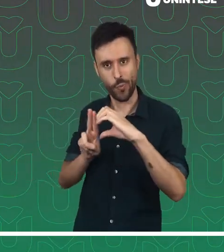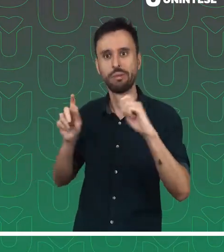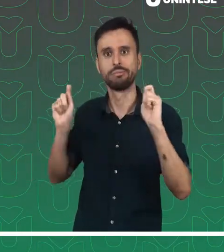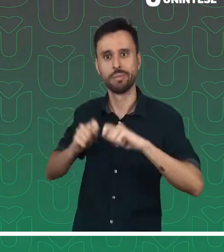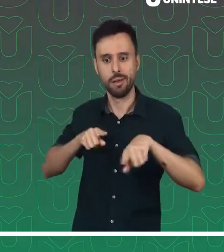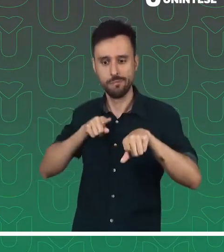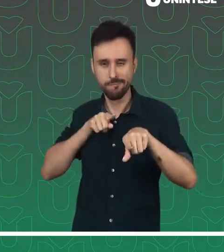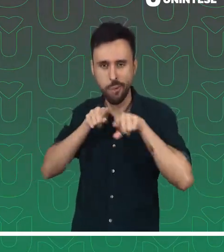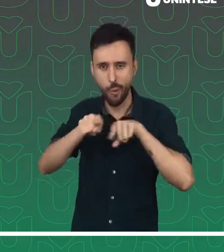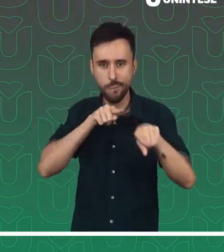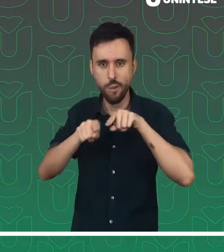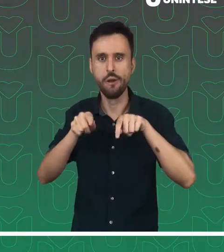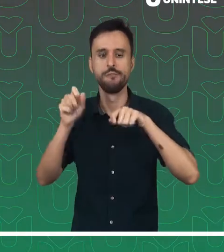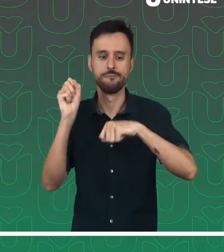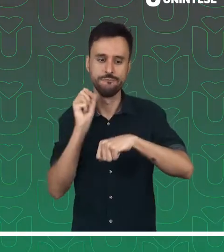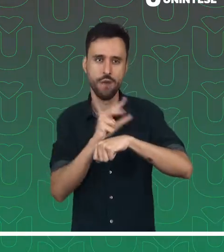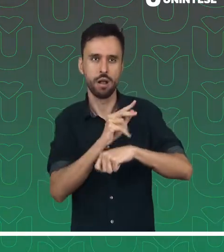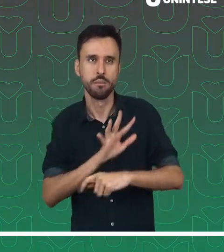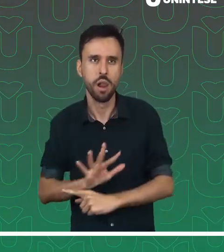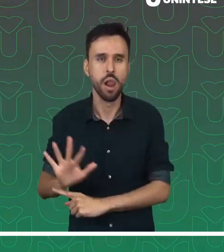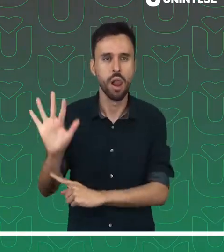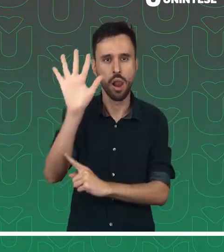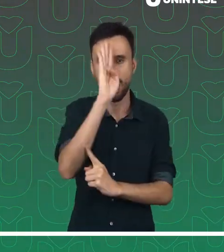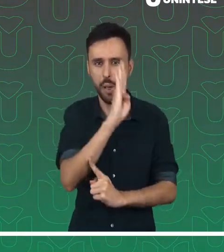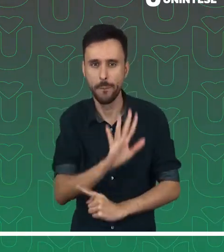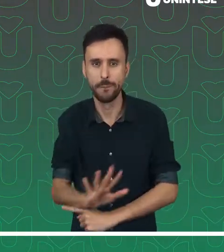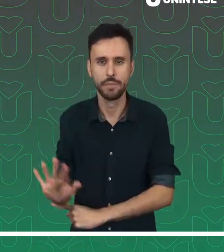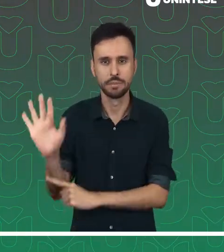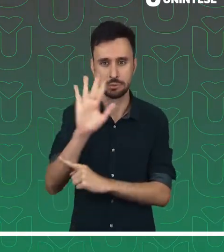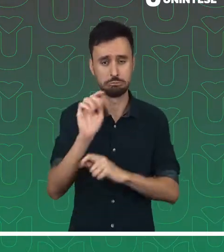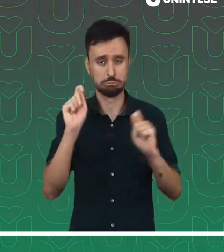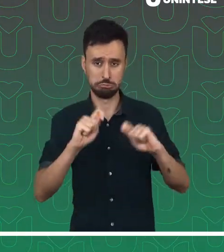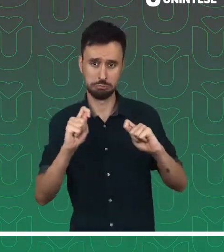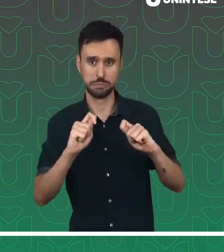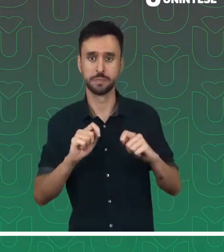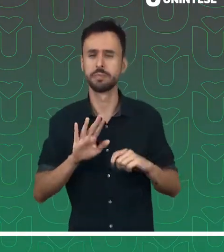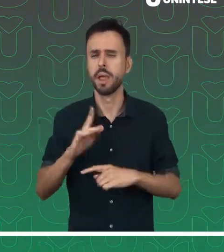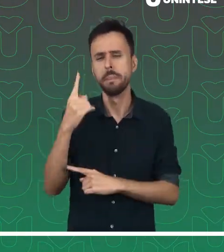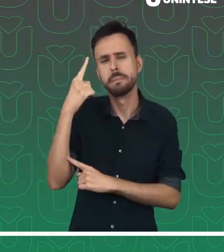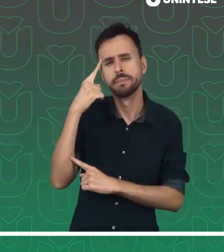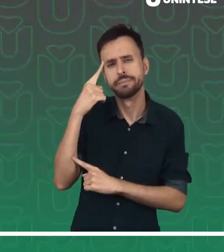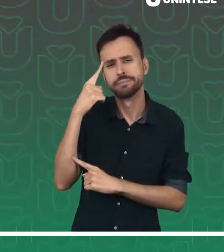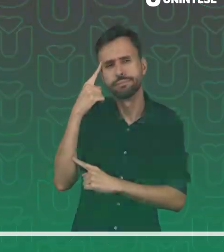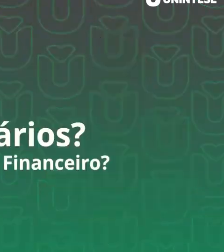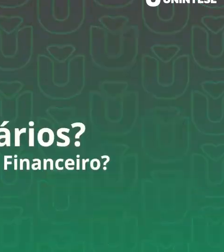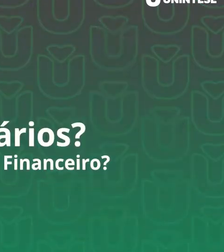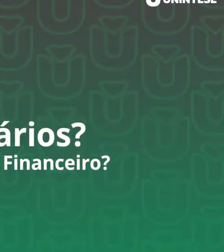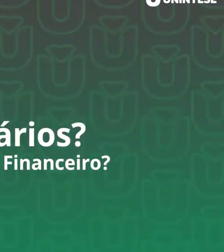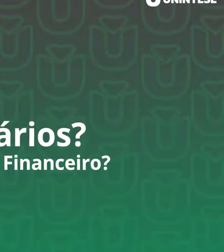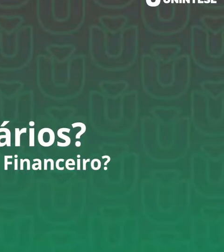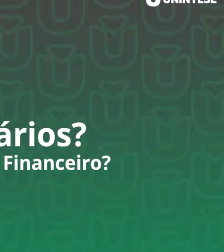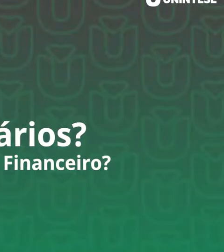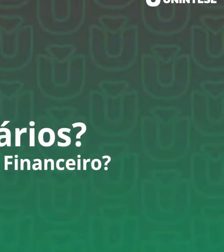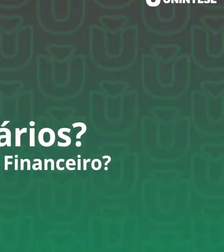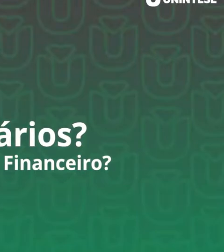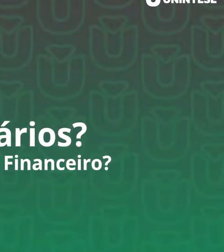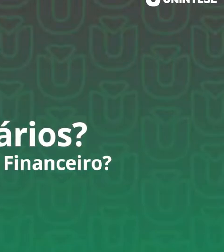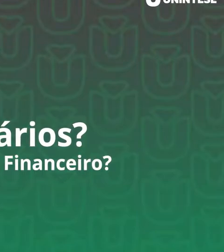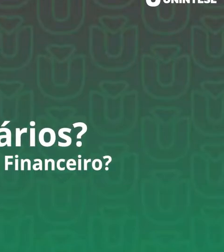concorrer às principais vagas no mercado de trabalho dentro dessa área. Mas você deve estar se perguntando sobre os salários. Quanto ganha um